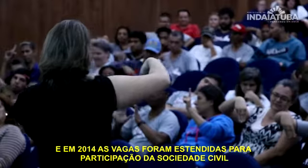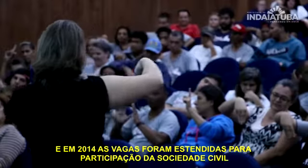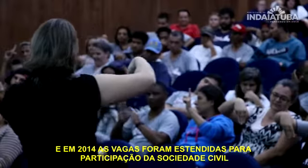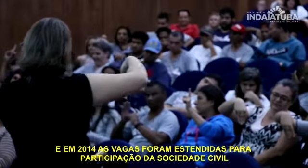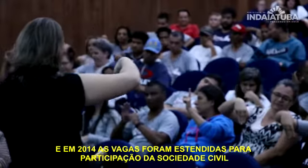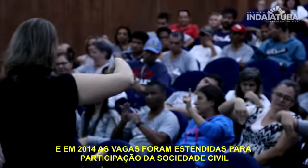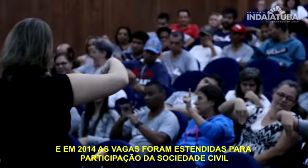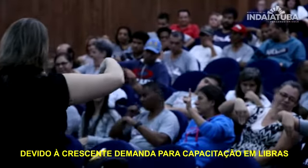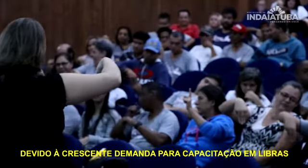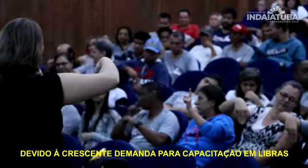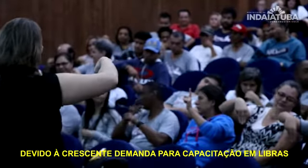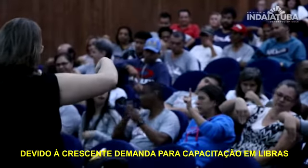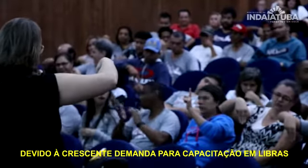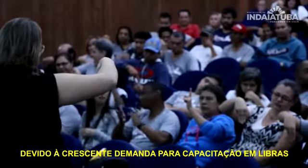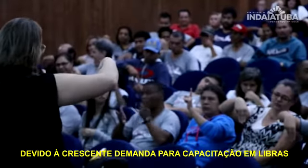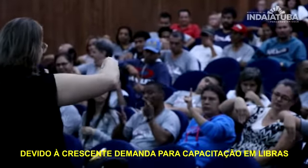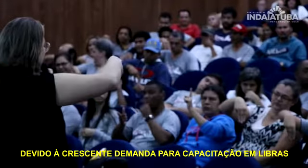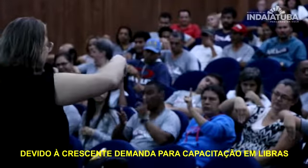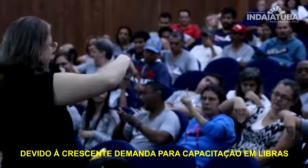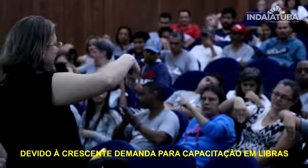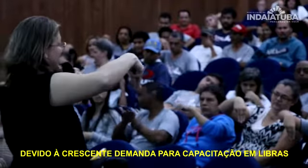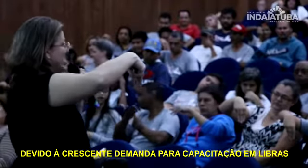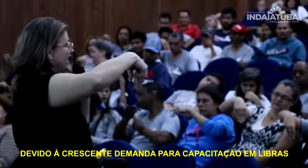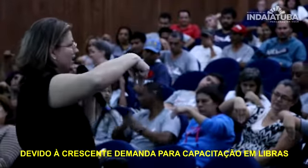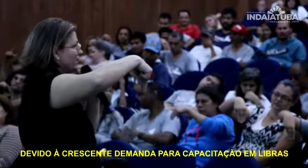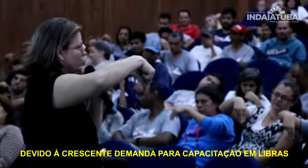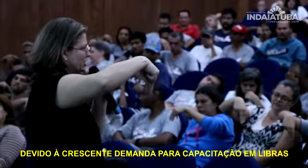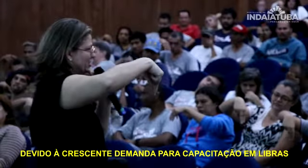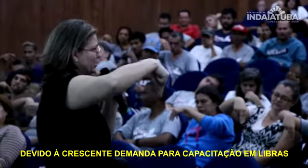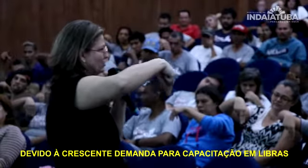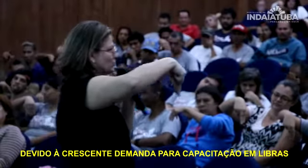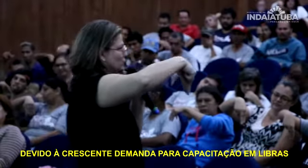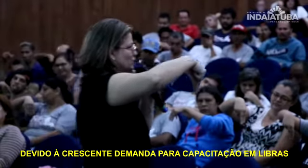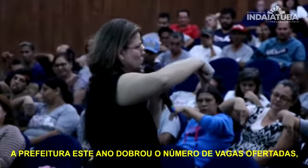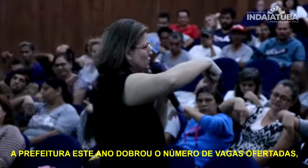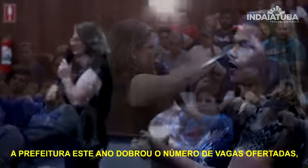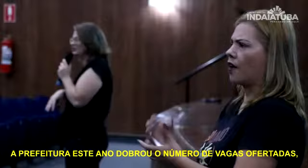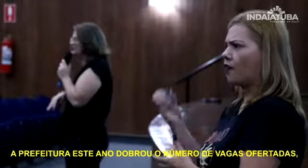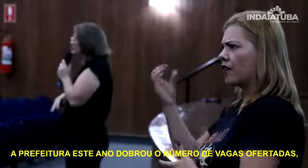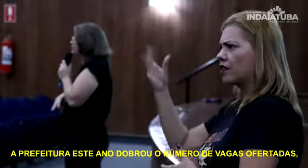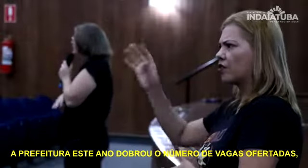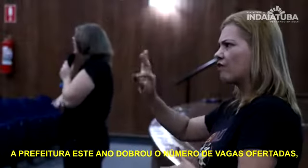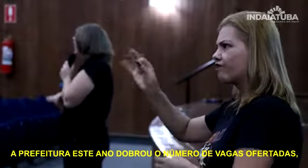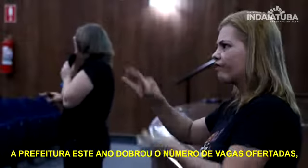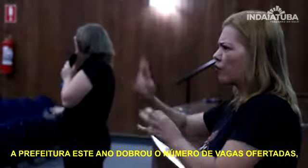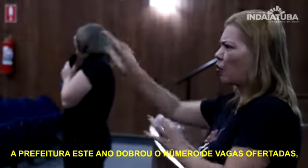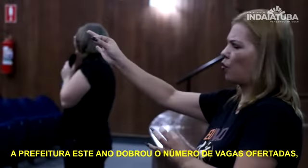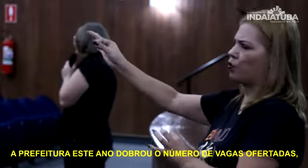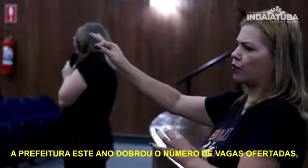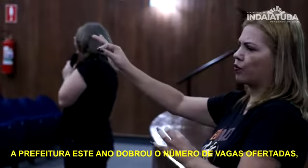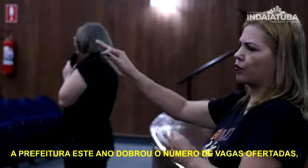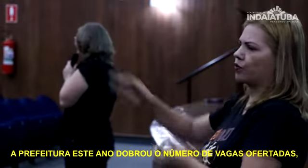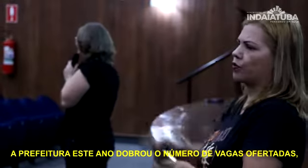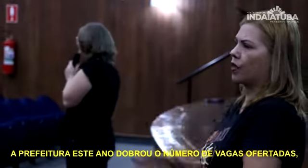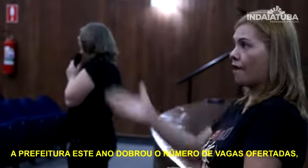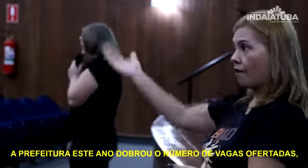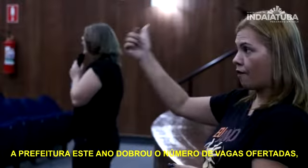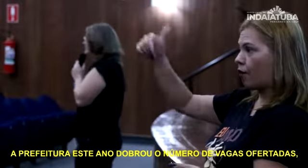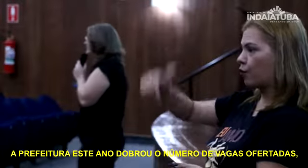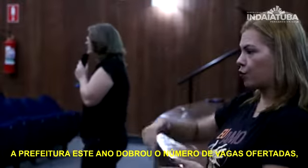sociedade civil. Devido à crescente demanda para capacitação em Libras, a Prefeitura este ano dobrou o número de vagas